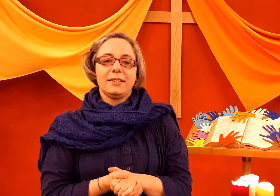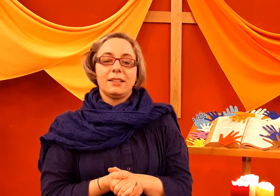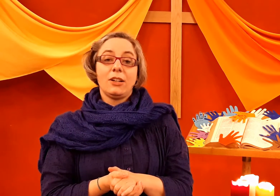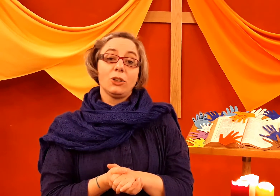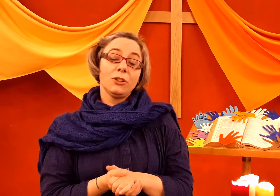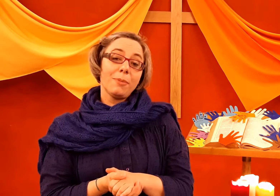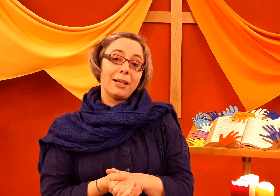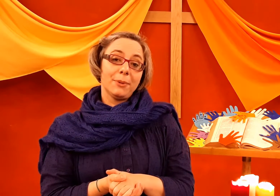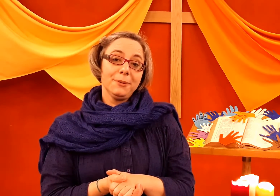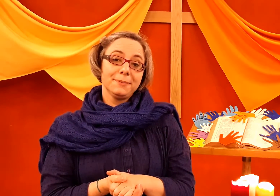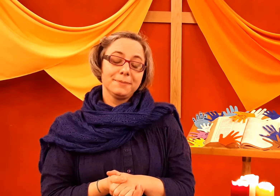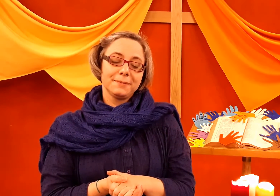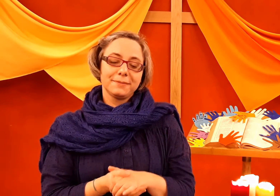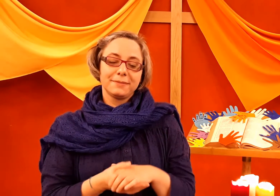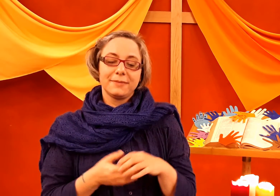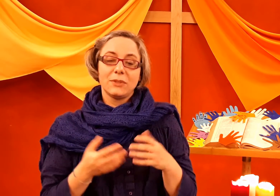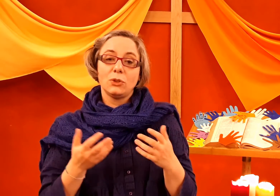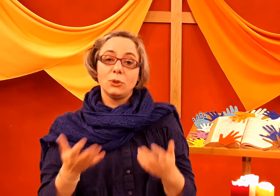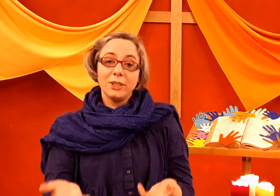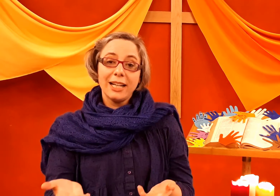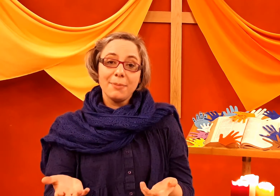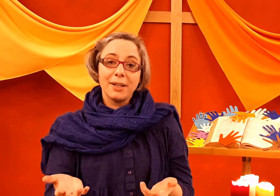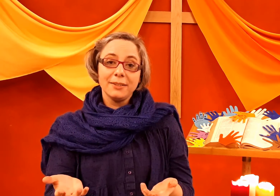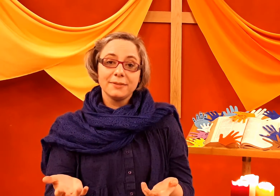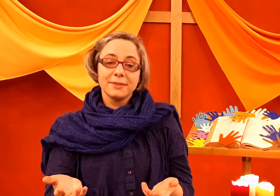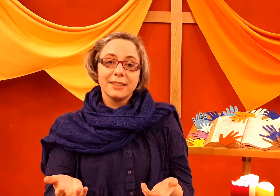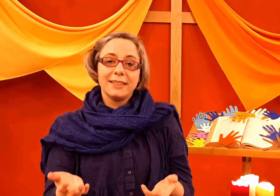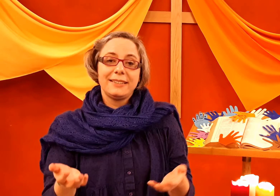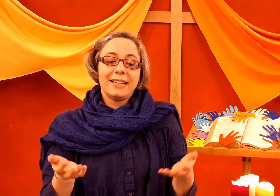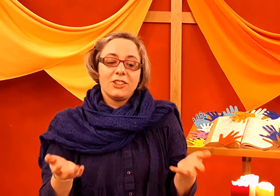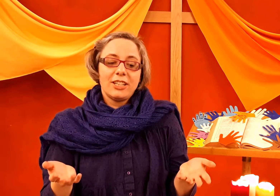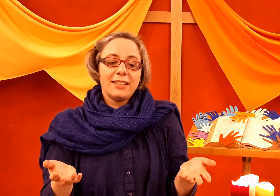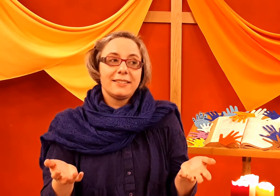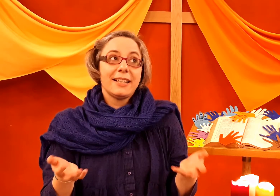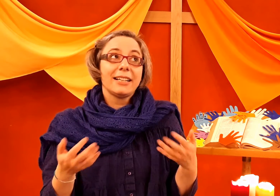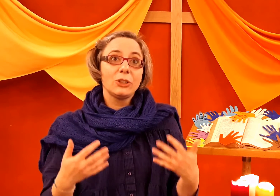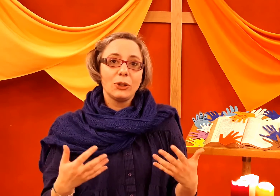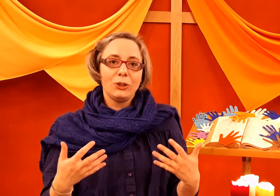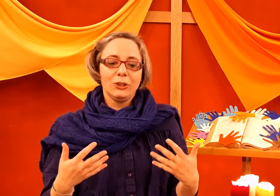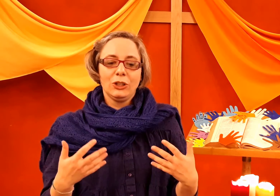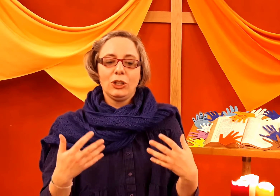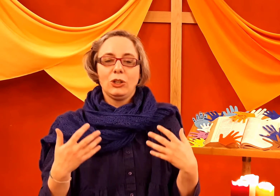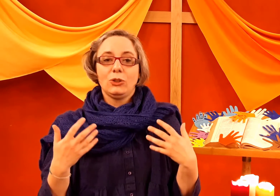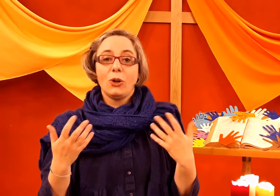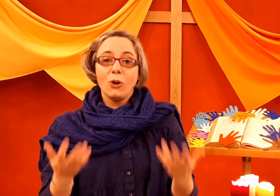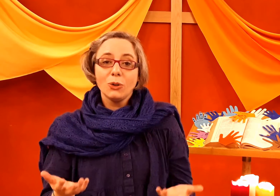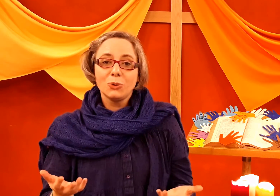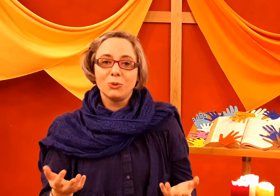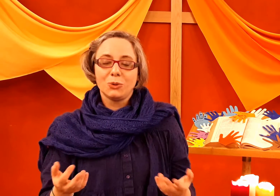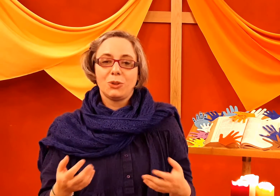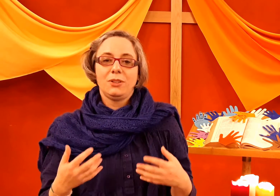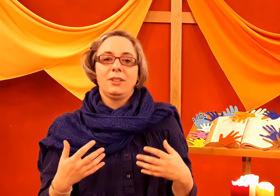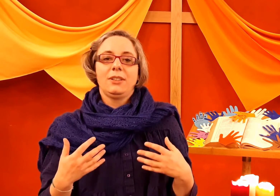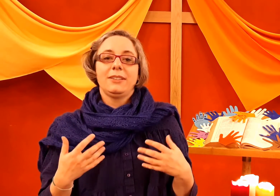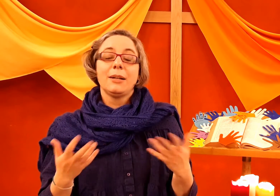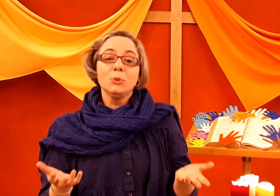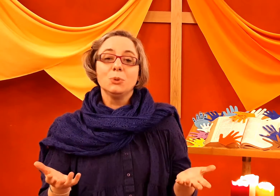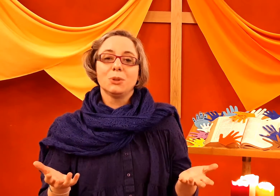Alors que normalement, se donner la main, c'est un geste d'accueil, de rencontre, d'amour,